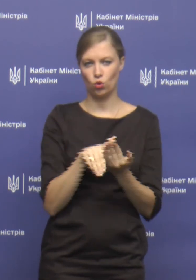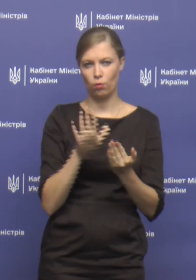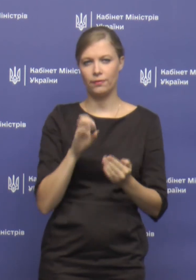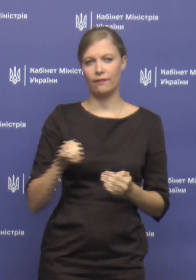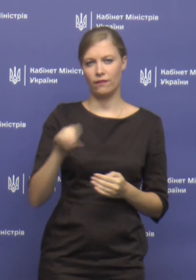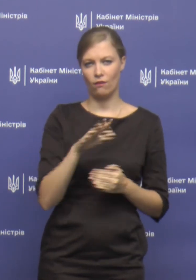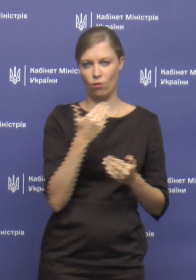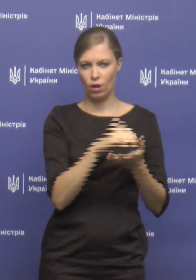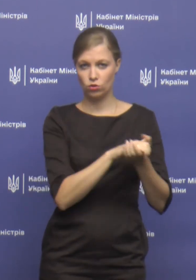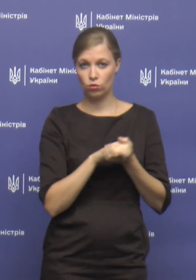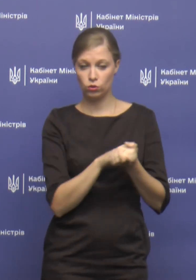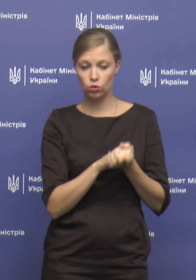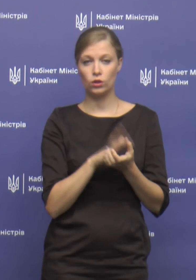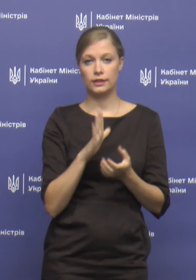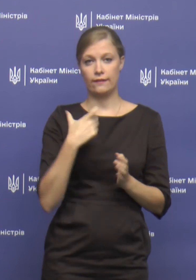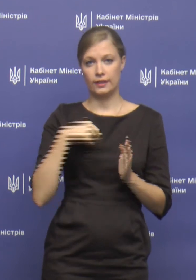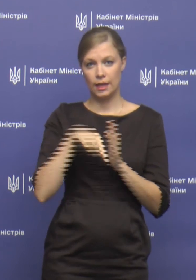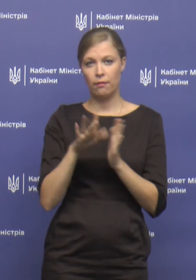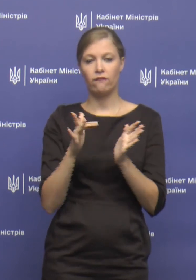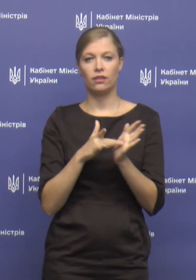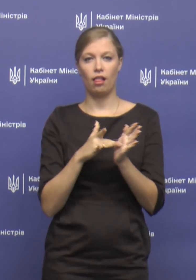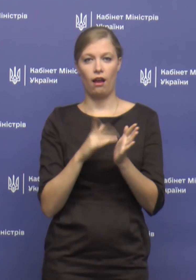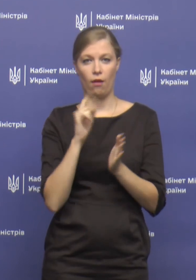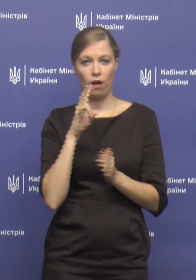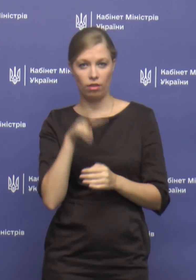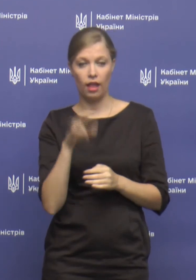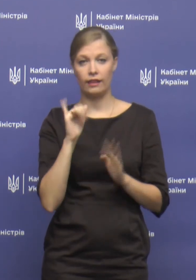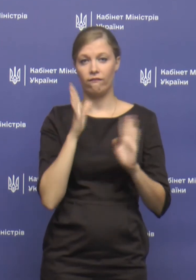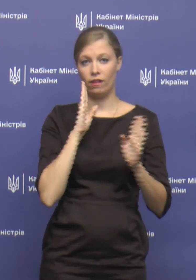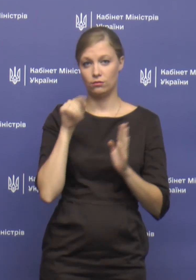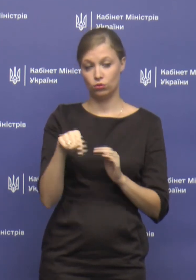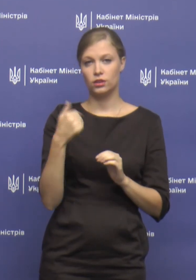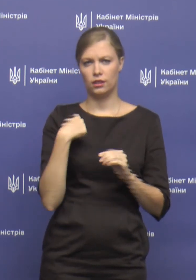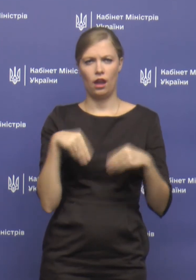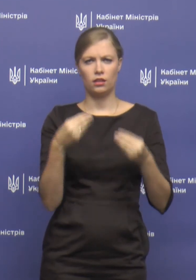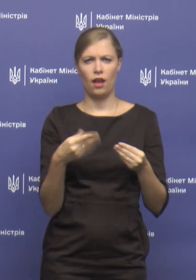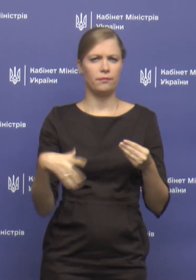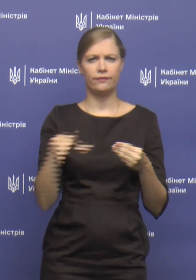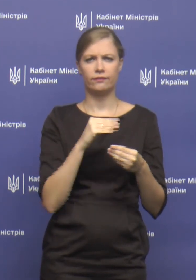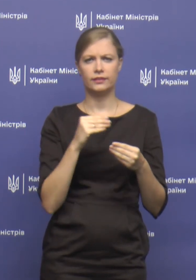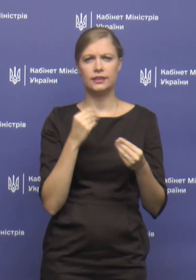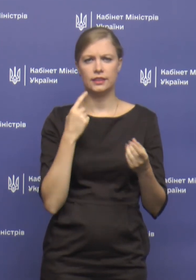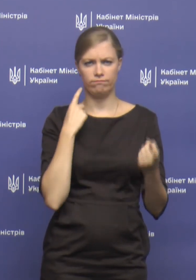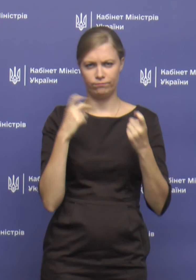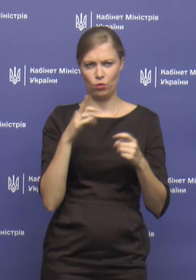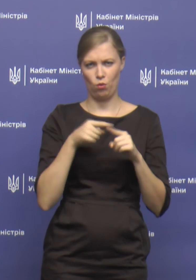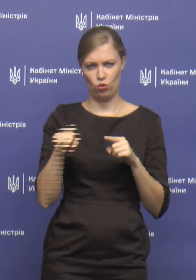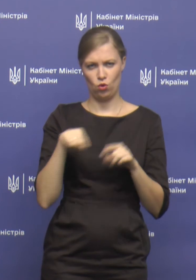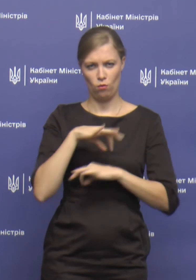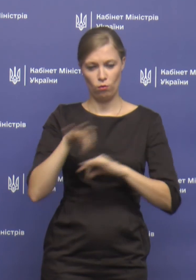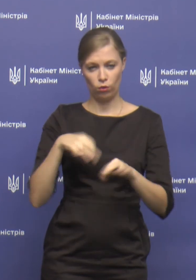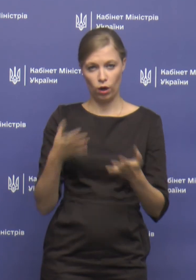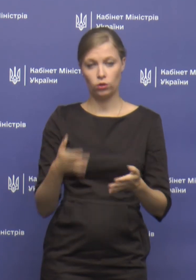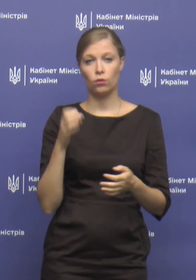Європейського Союзу в себе в Телеграм-каналі, а також на Фейсбуці я надав всі реквізити по цьому